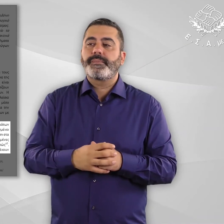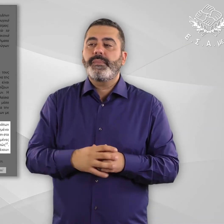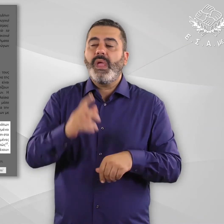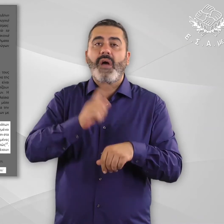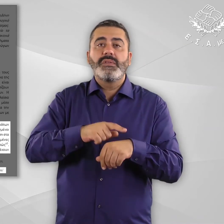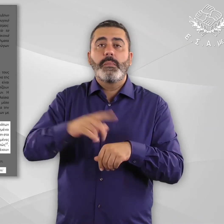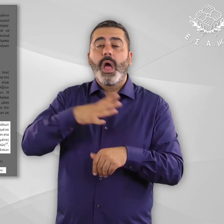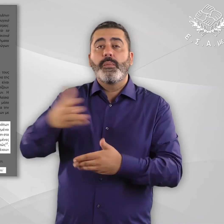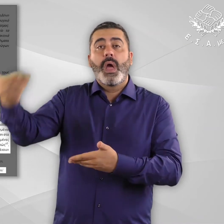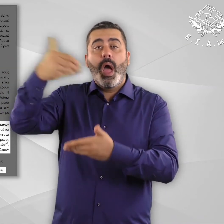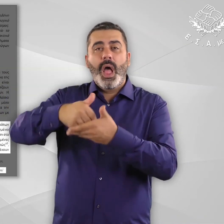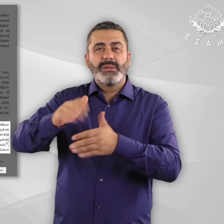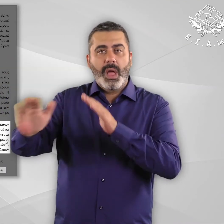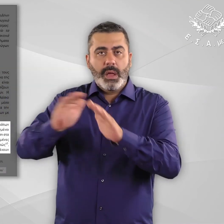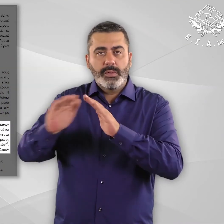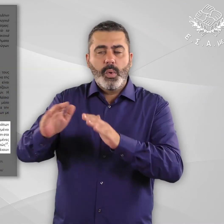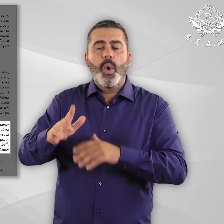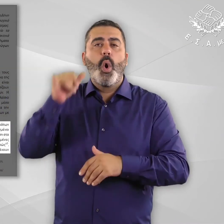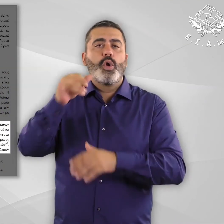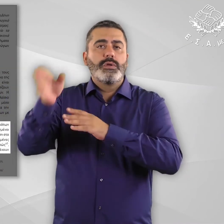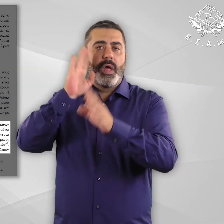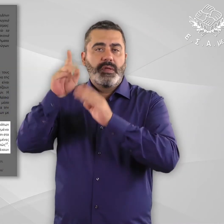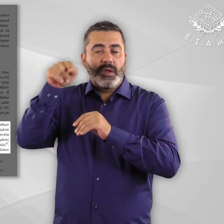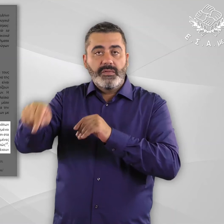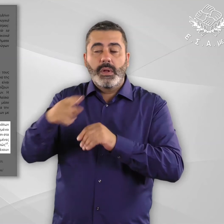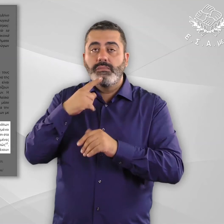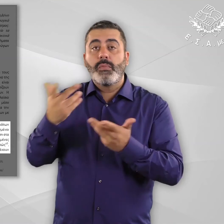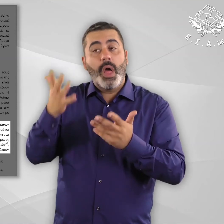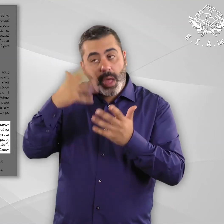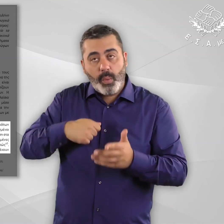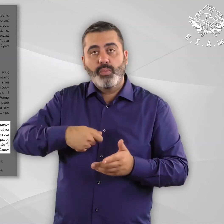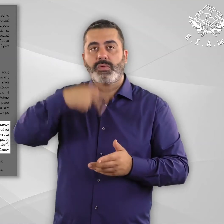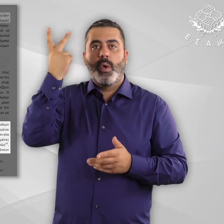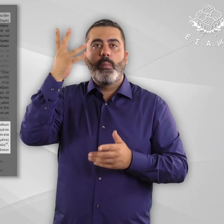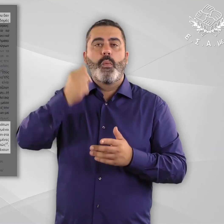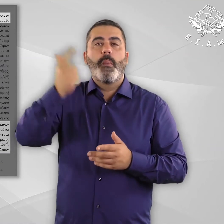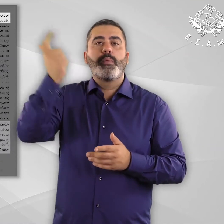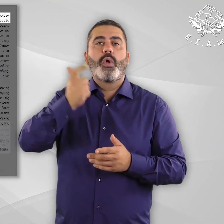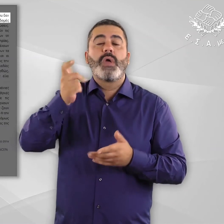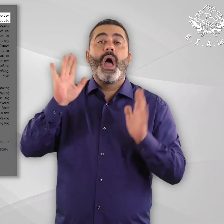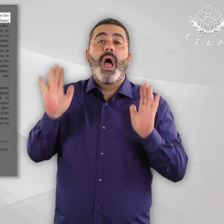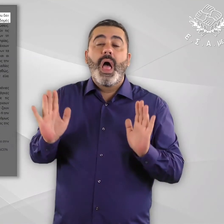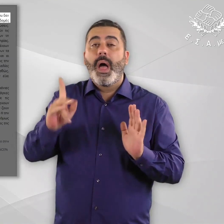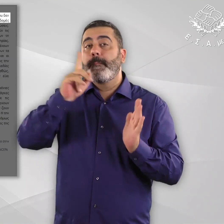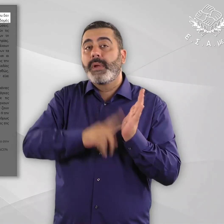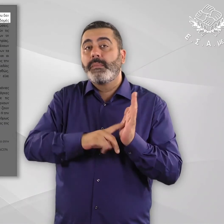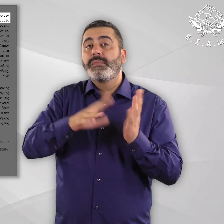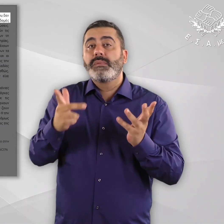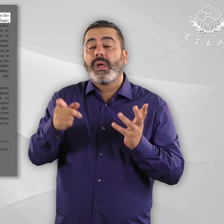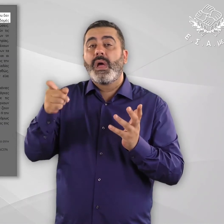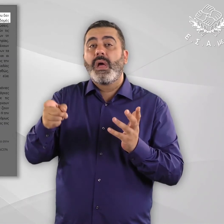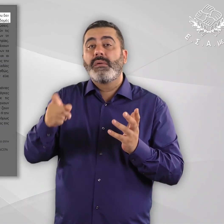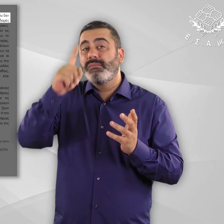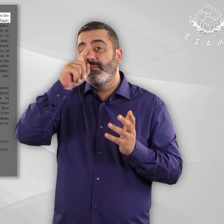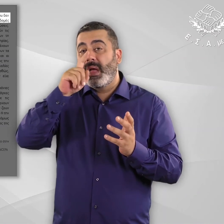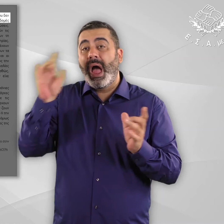καθεστώς βλέπε υποσημείωση 43, ενώ οι αιτούντες άσυλο με αναπηρία και χρόνιες παθήσεις έχουν πρόσβαση στα προνοιακά